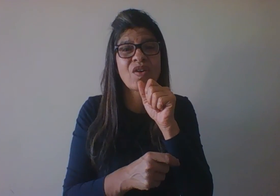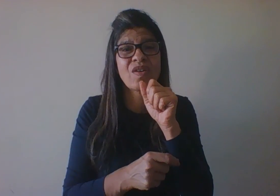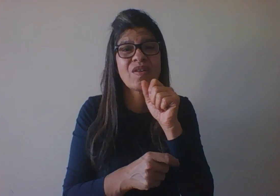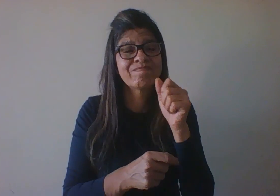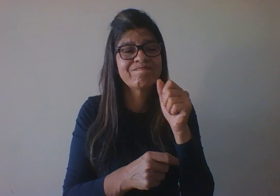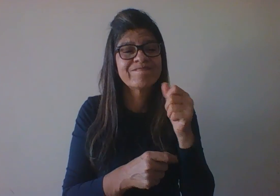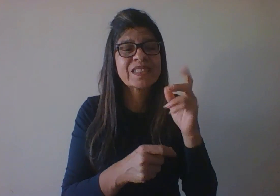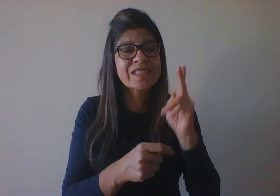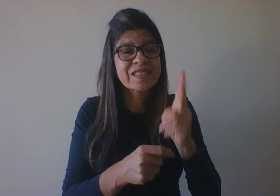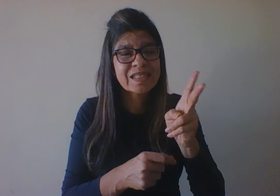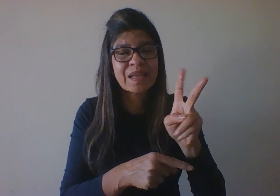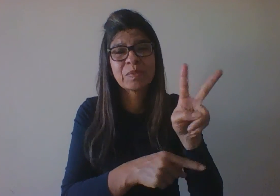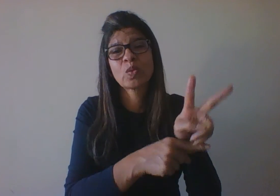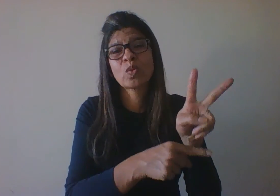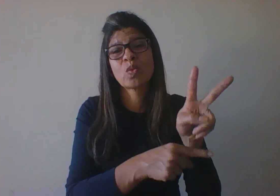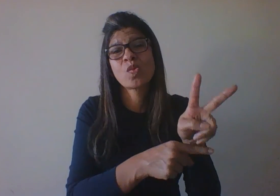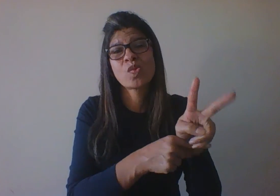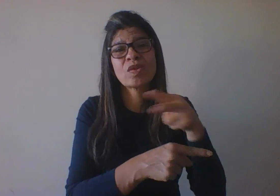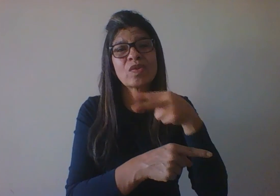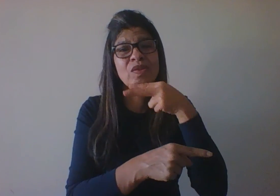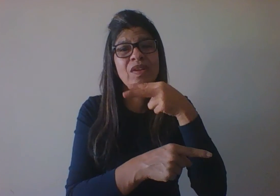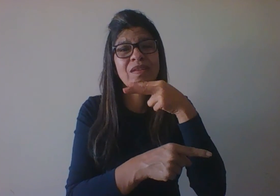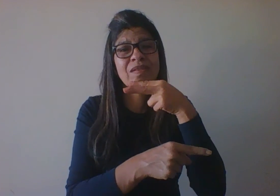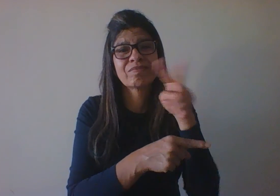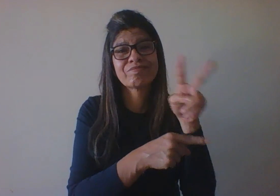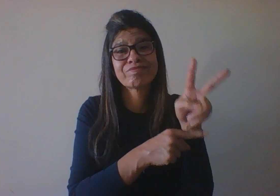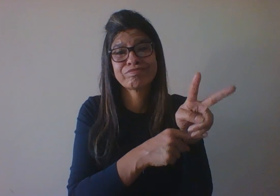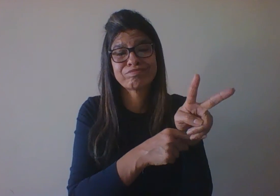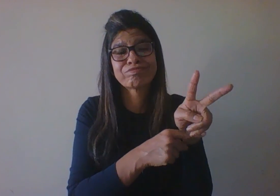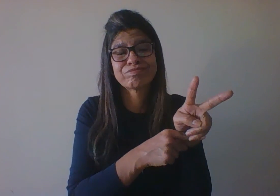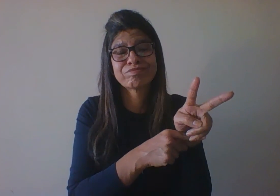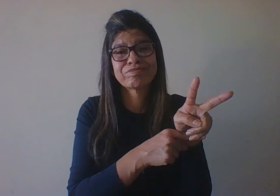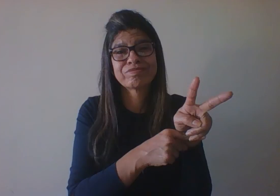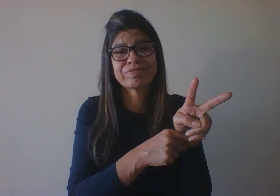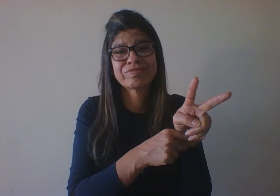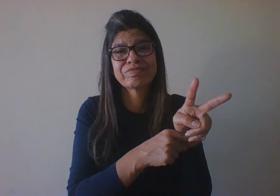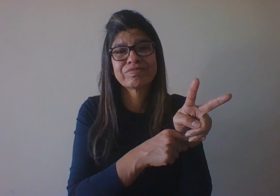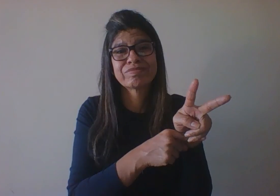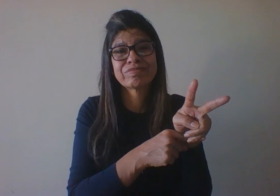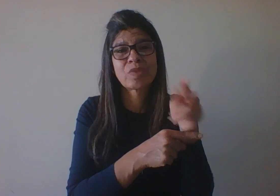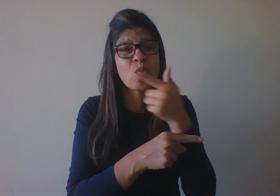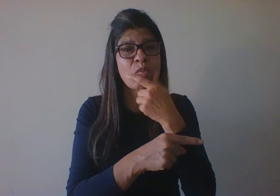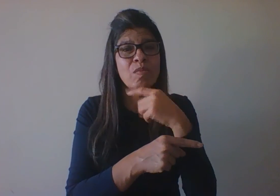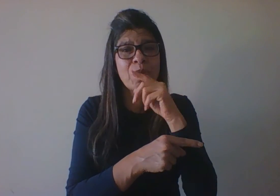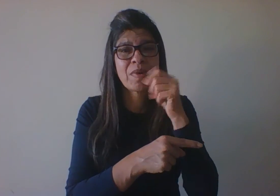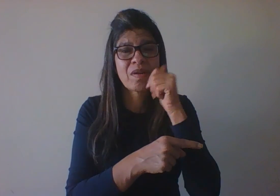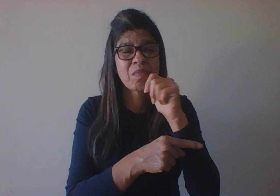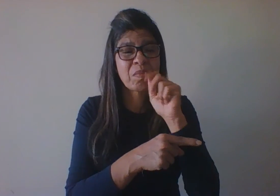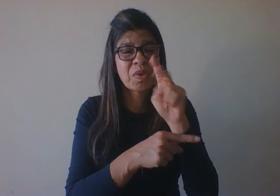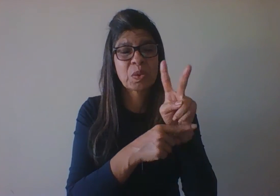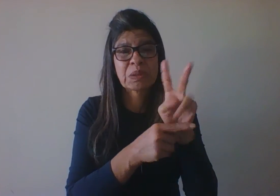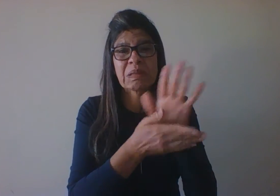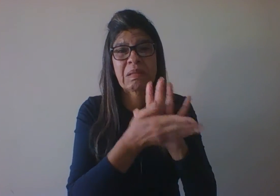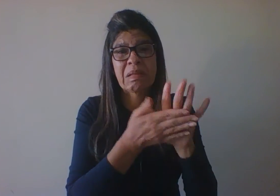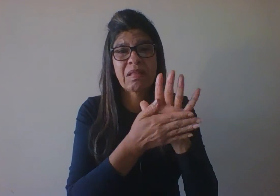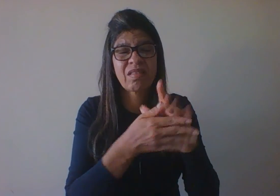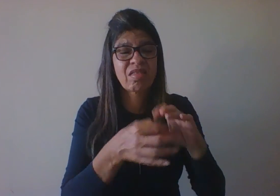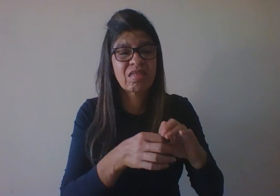criam uma condição de concepção e de gestação de vida intrauterina